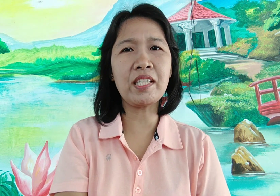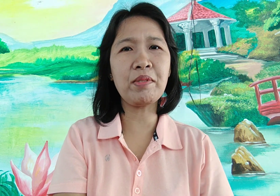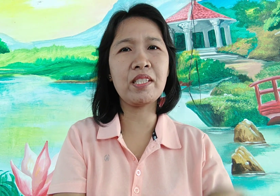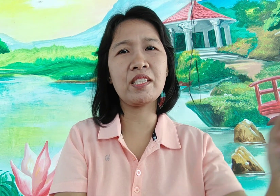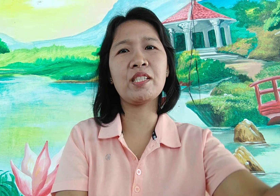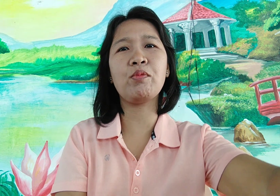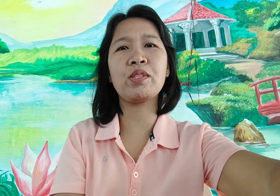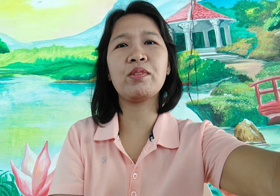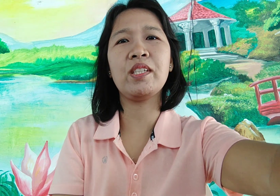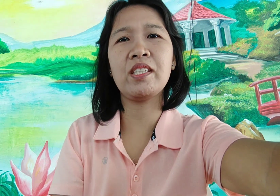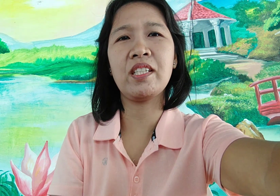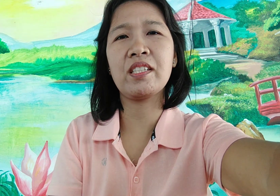times 6 is equals to 36